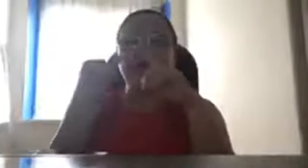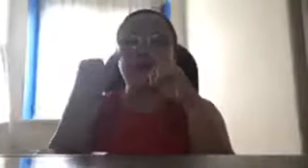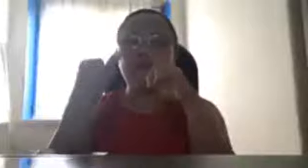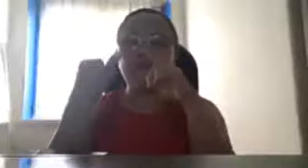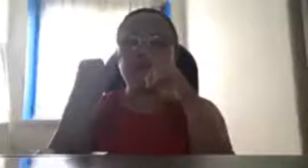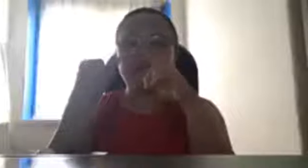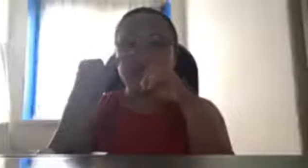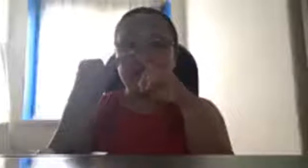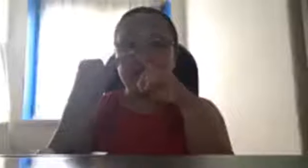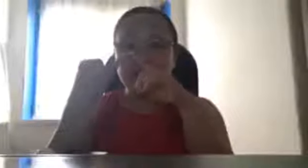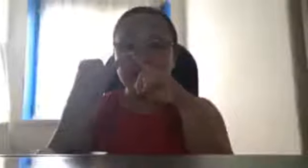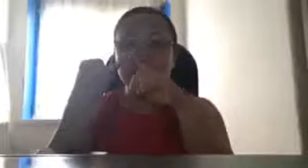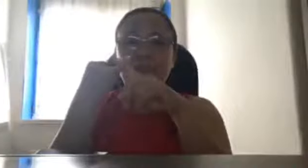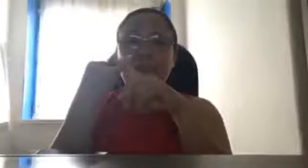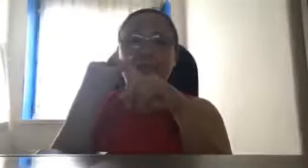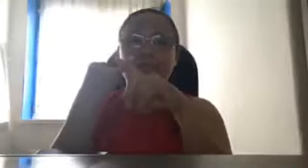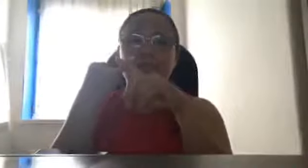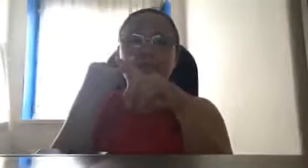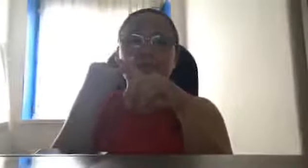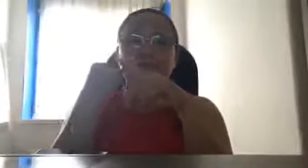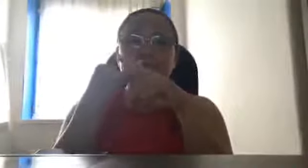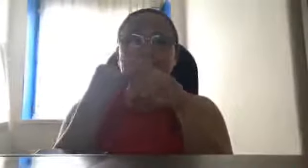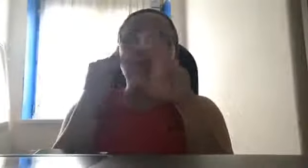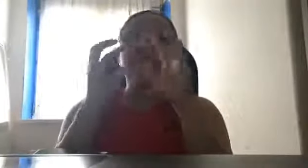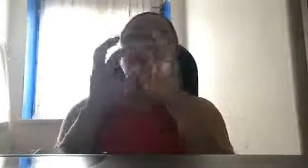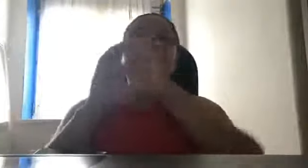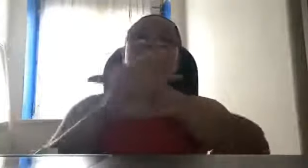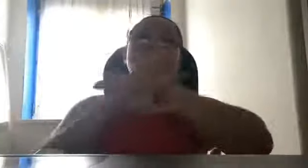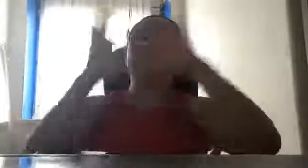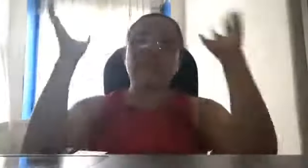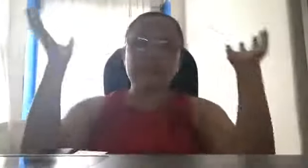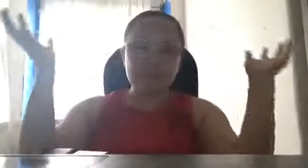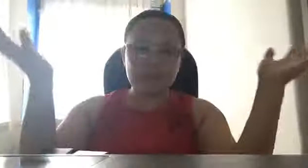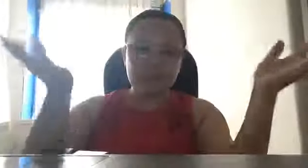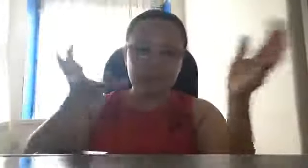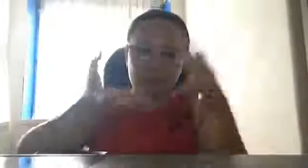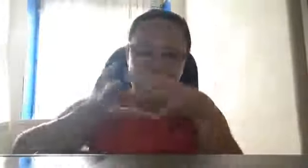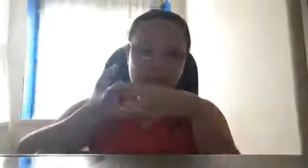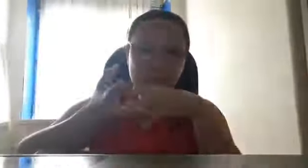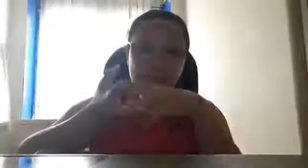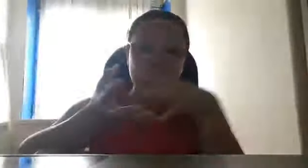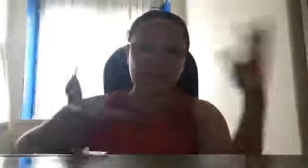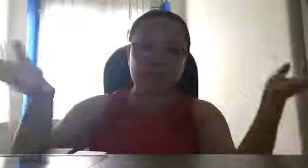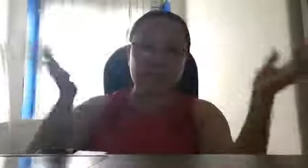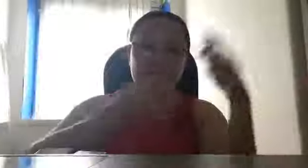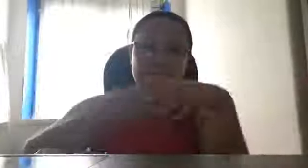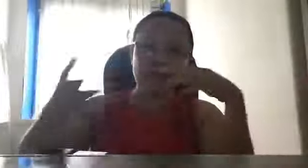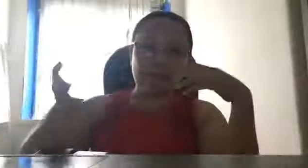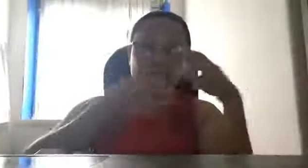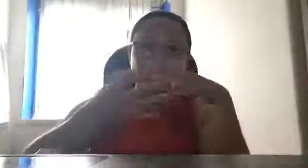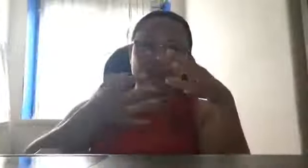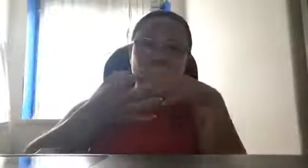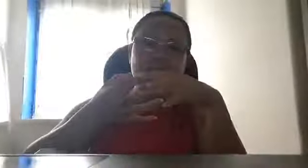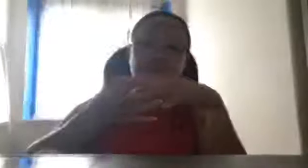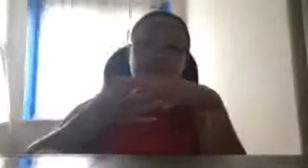um, may science fair, yung mga matatalino sa school namin, maglalaban-laban, elimination.